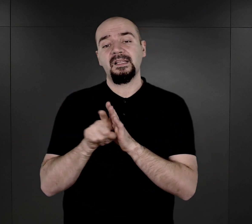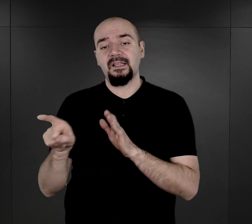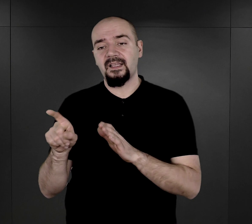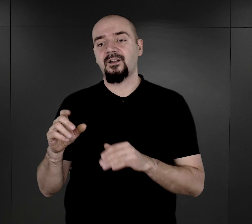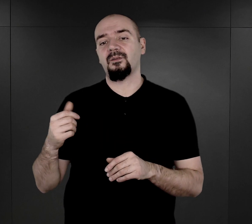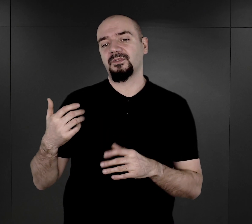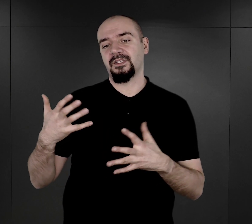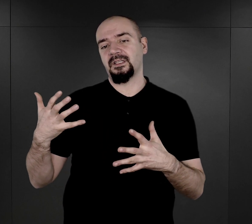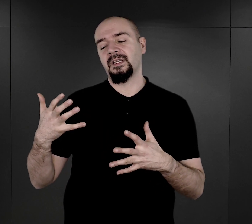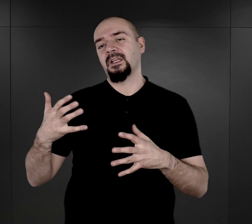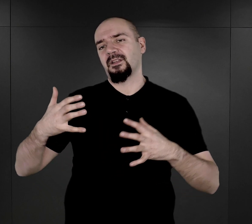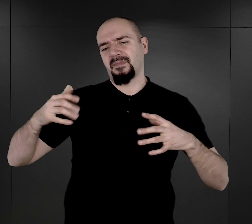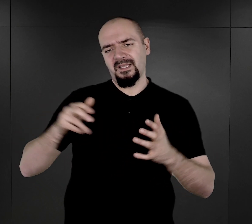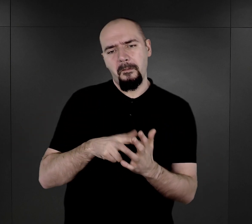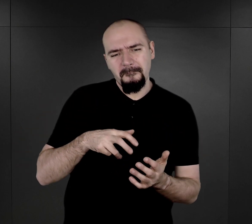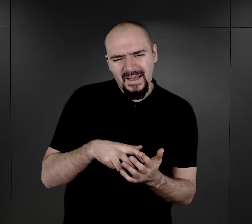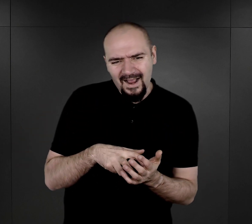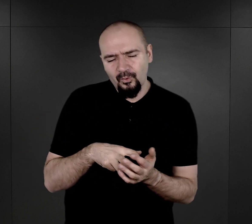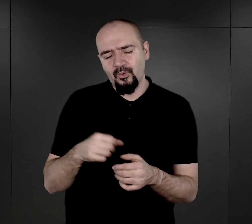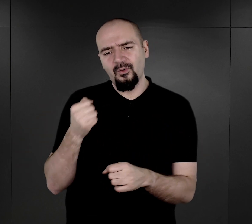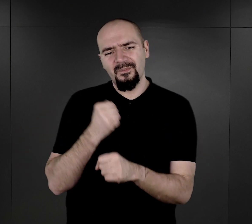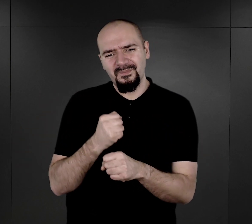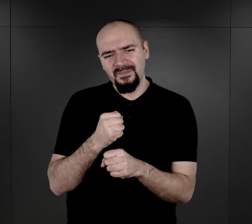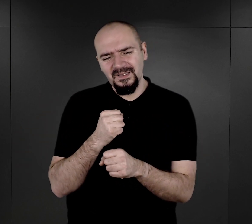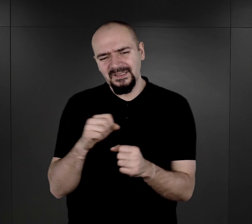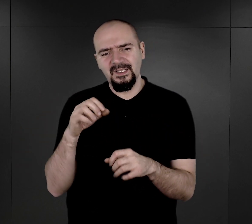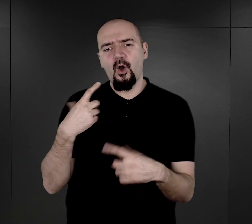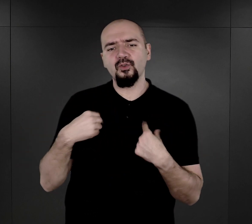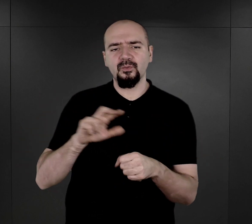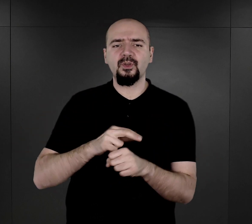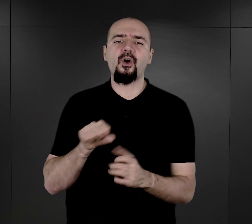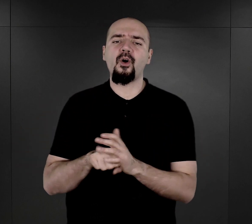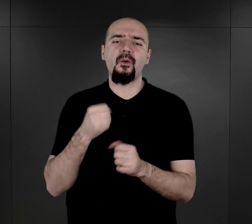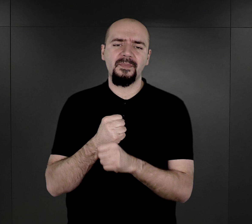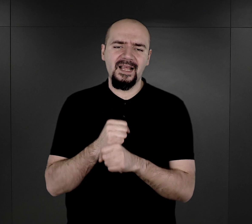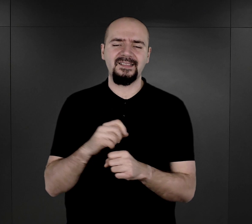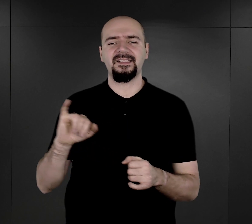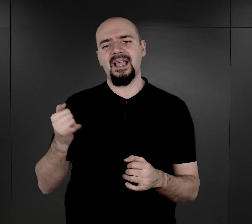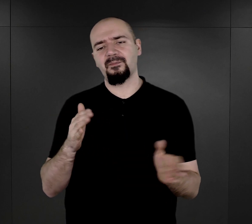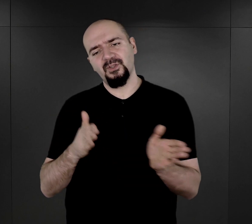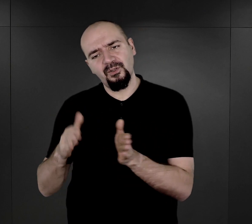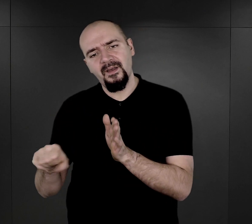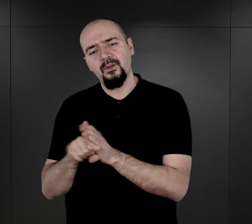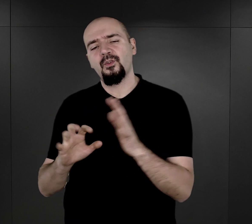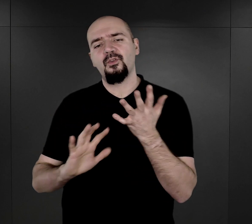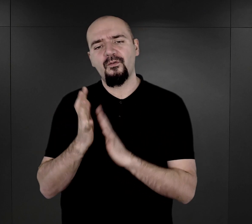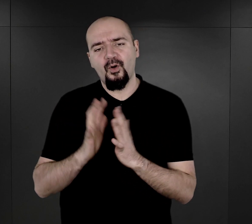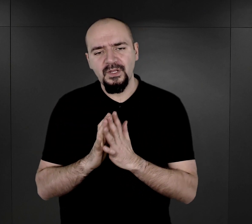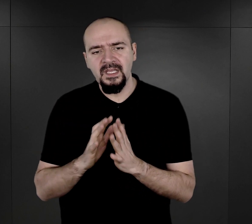braku rąk do pracy w III Rzeszy w okresie tego wielkiego wysiłku militarnego również